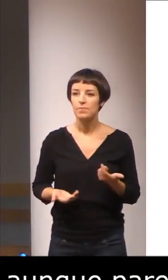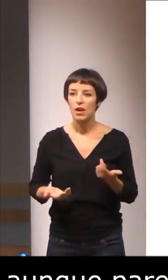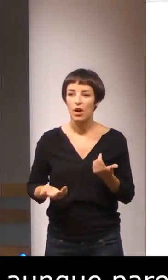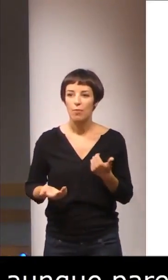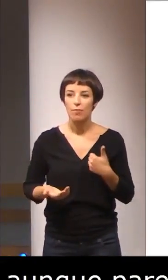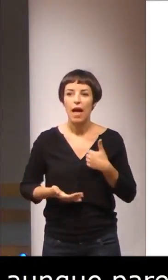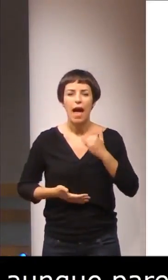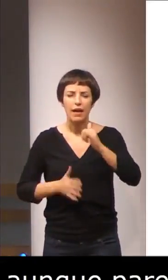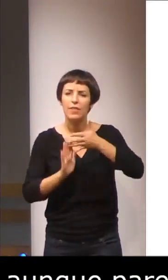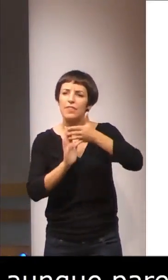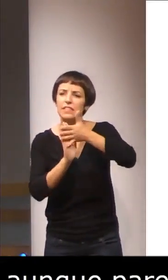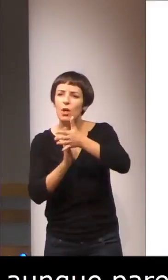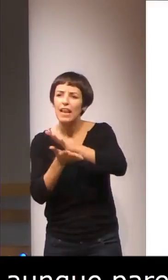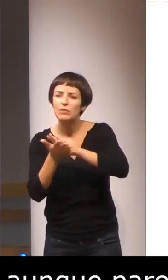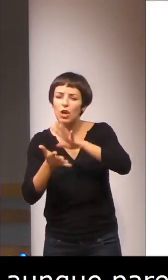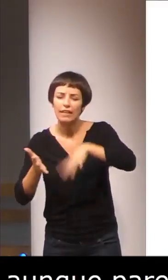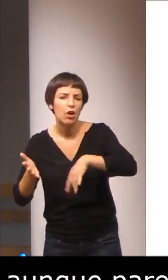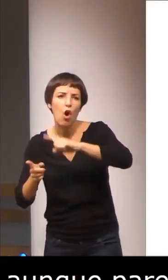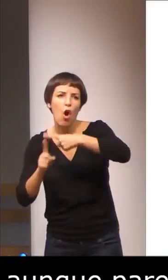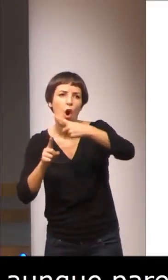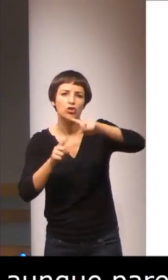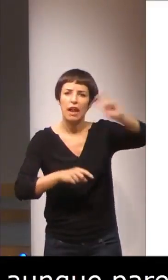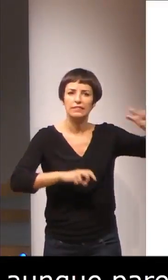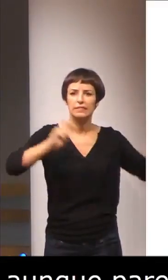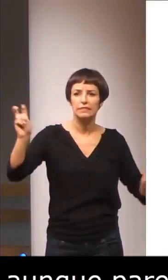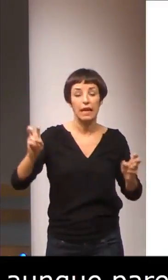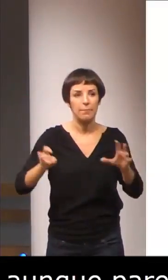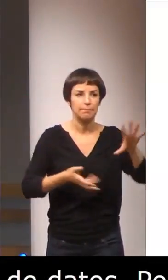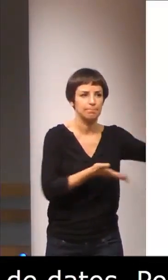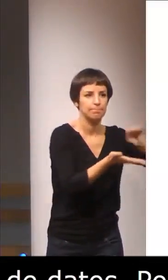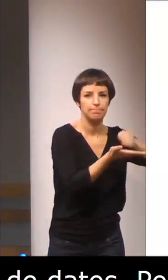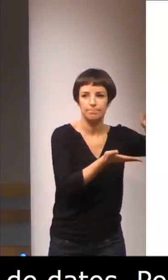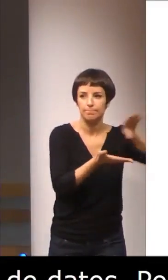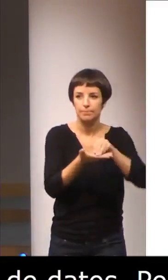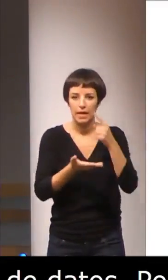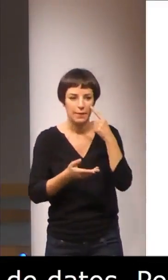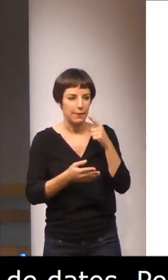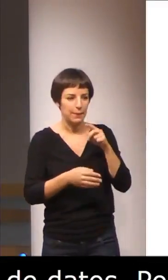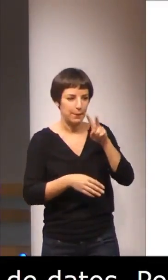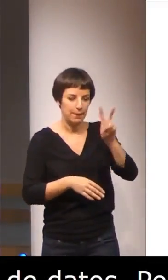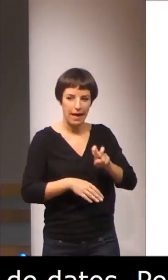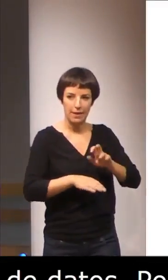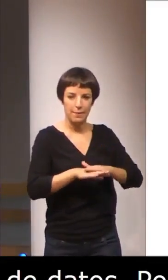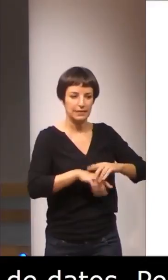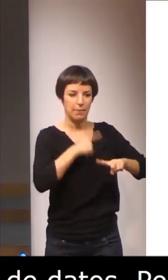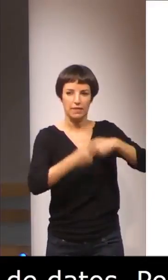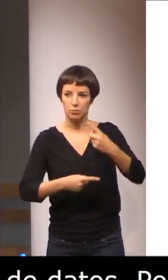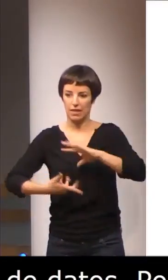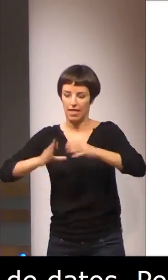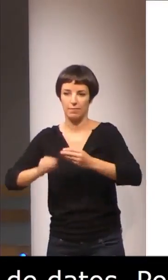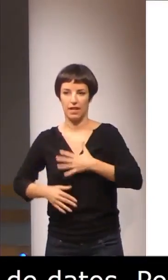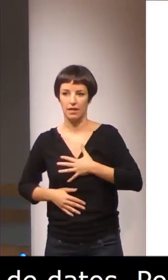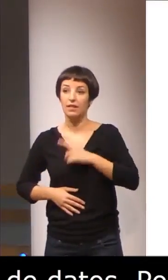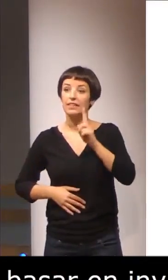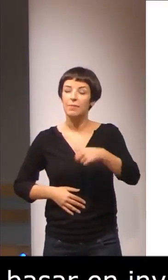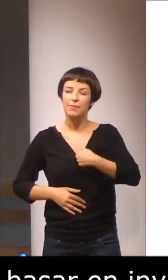existentes sobre otras lenguas de signos y también hemos tenido muy en cuenta todas las investigaciones que se han llevado a cabo sobre